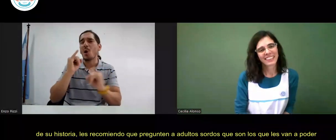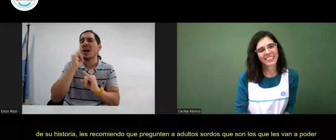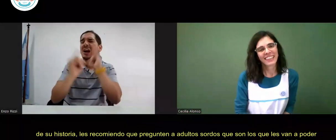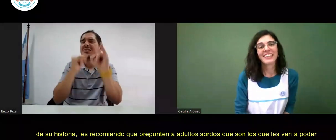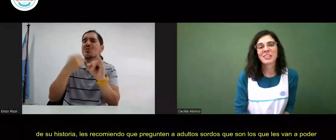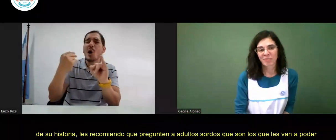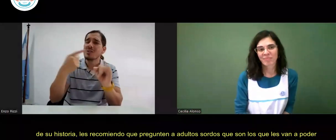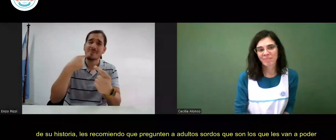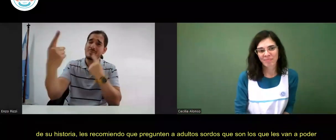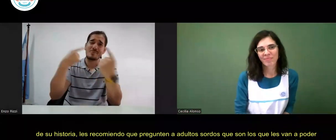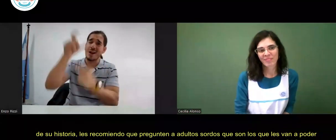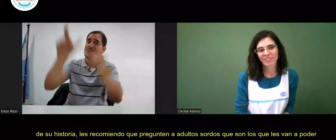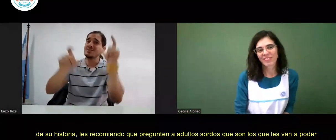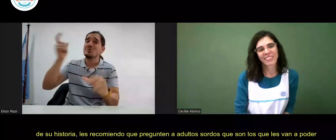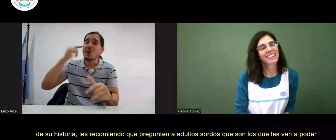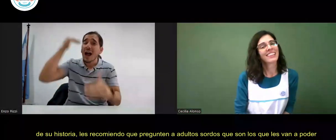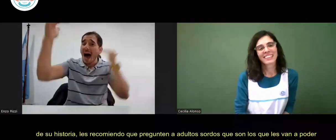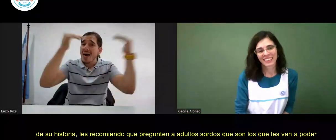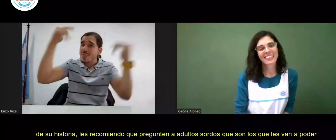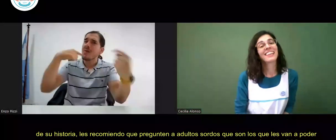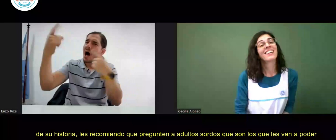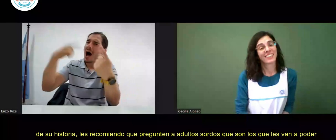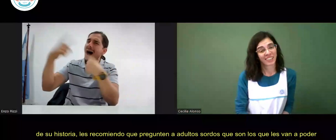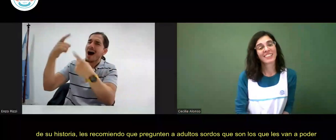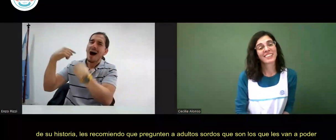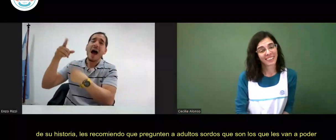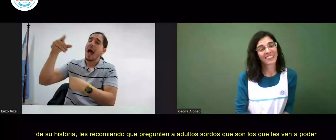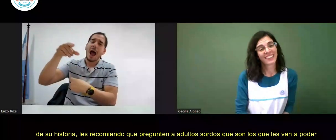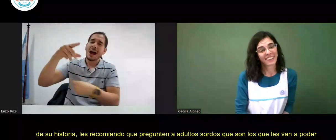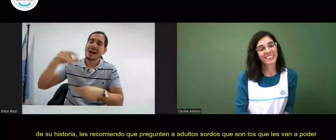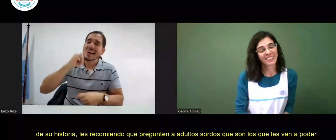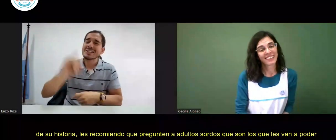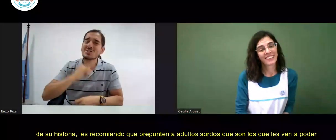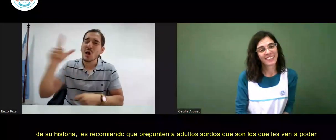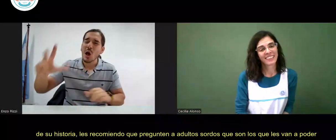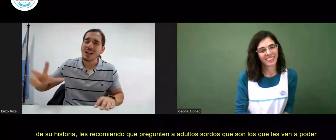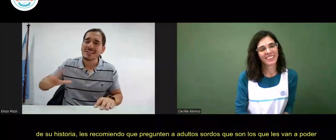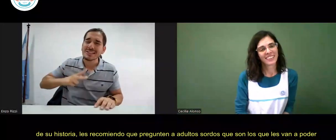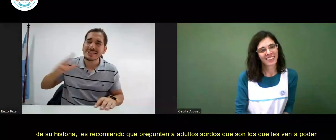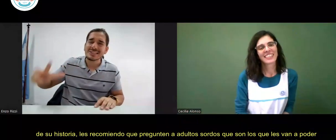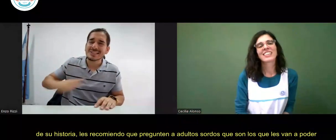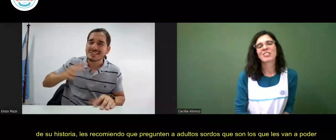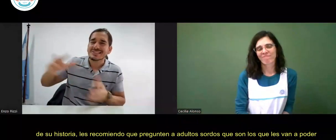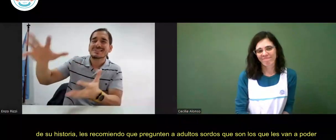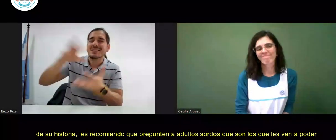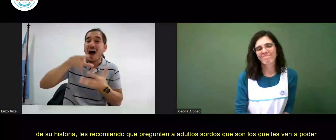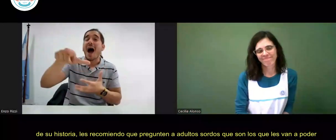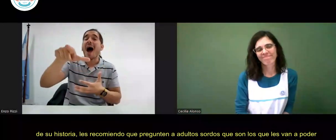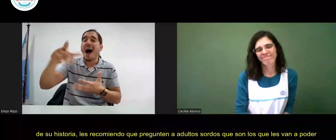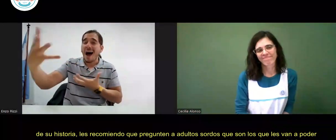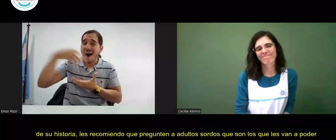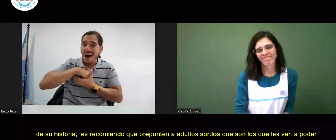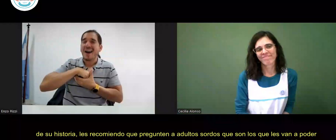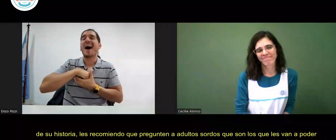les pregunten adultos sordos que son los que les van a poder contar esta historia tan rica para